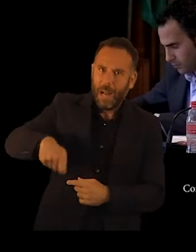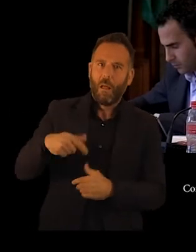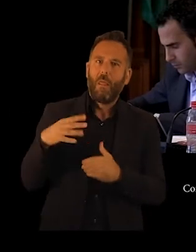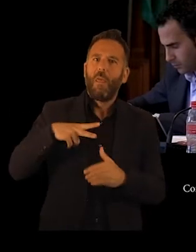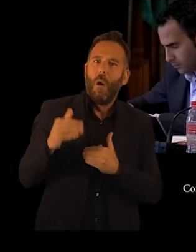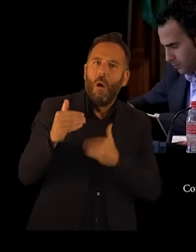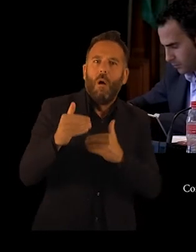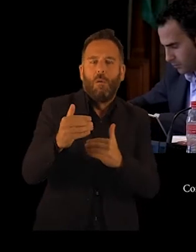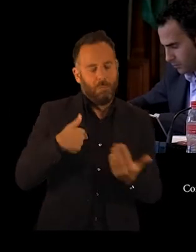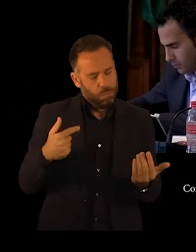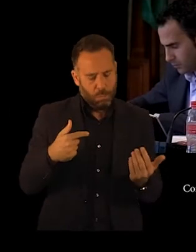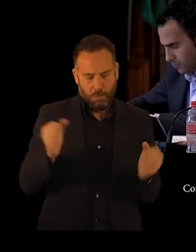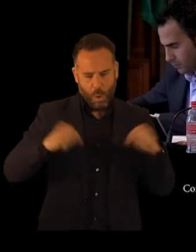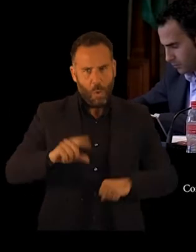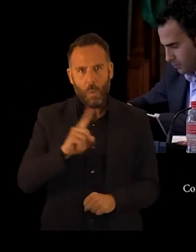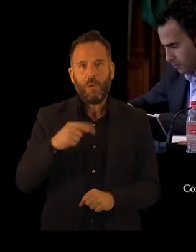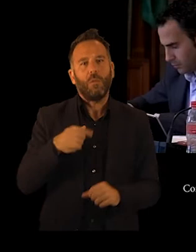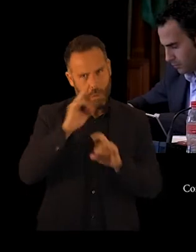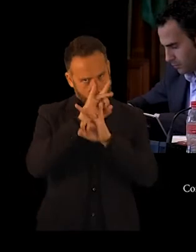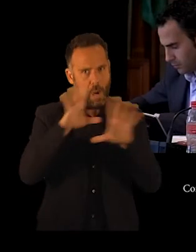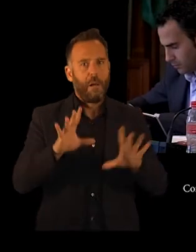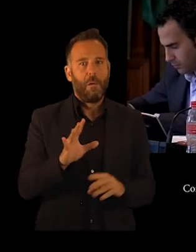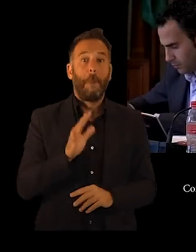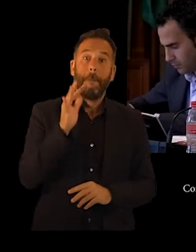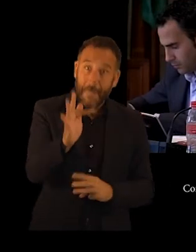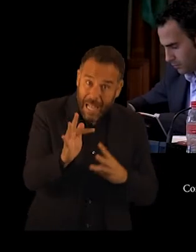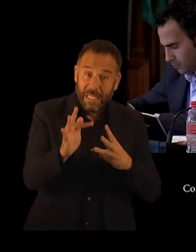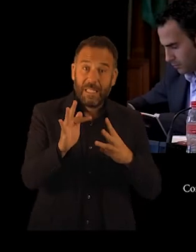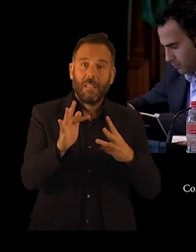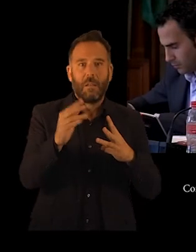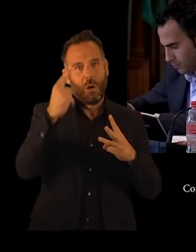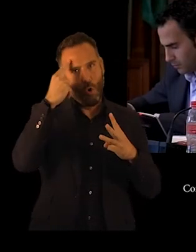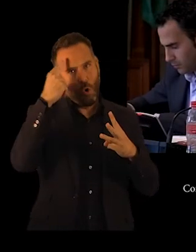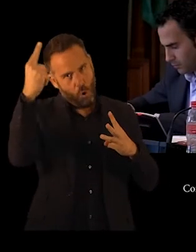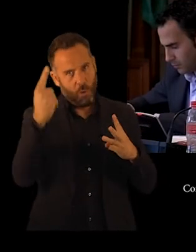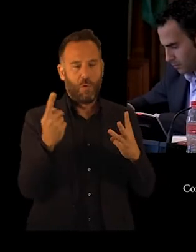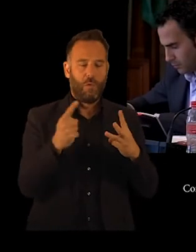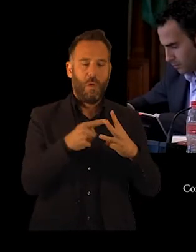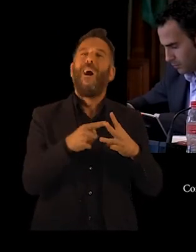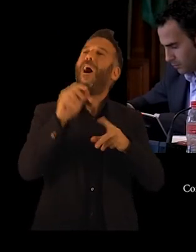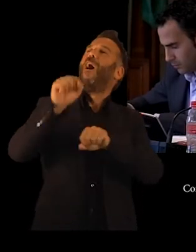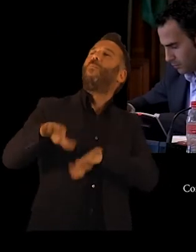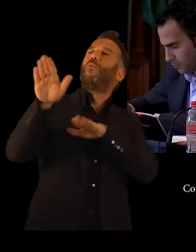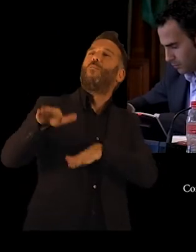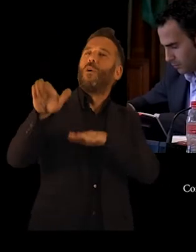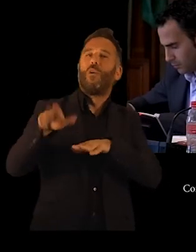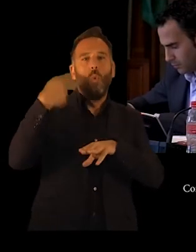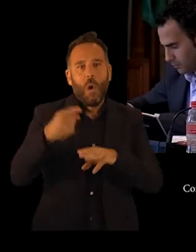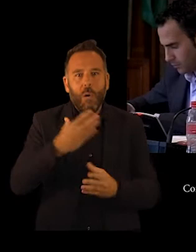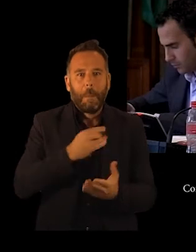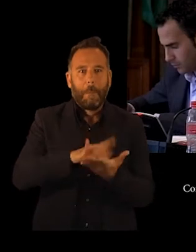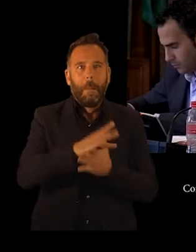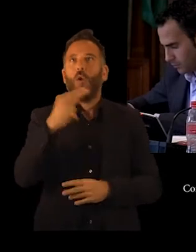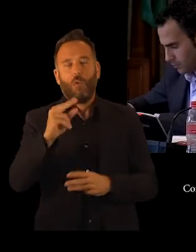nosotros debemos hacer lo mismo. Y, por supuesto, también la coherencia, el apoyo del tercer punto, en el que, además de